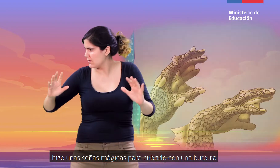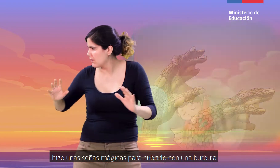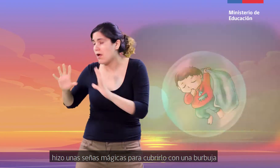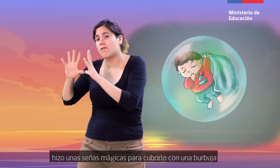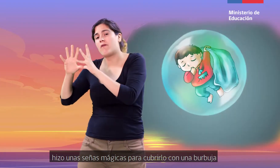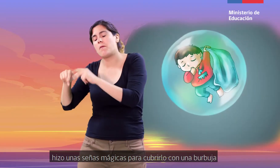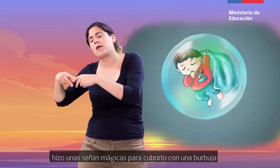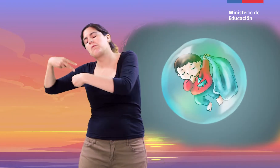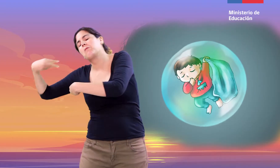una burbuja